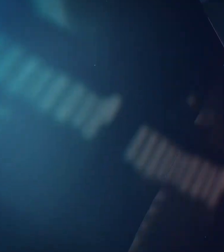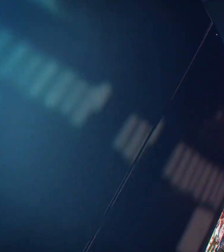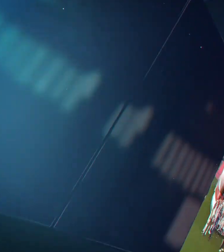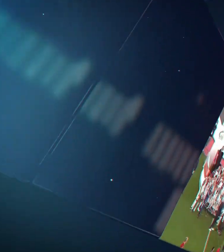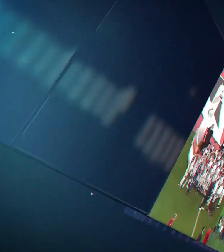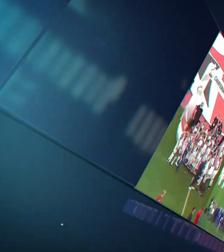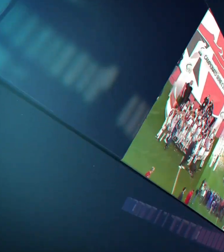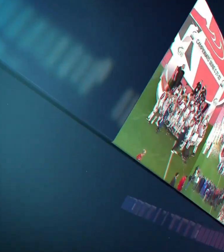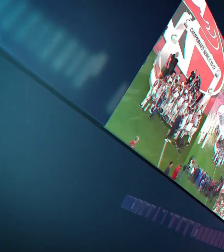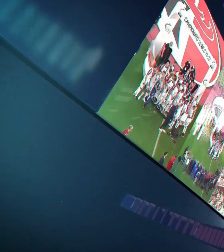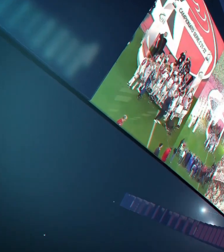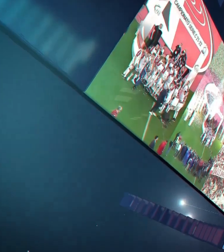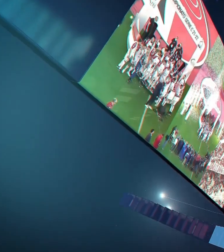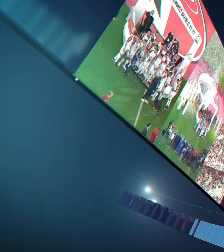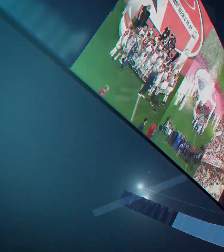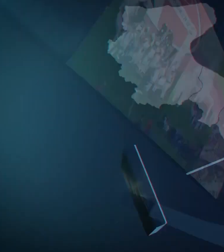Musica